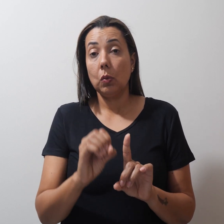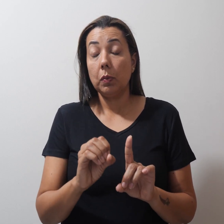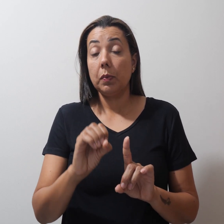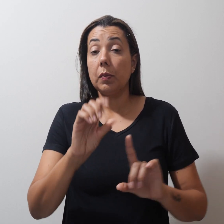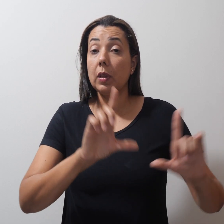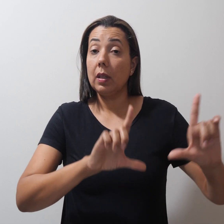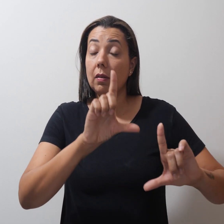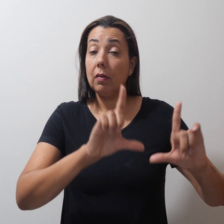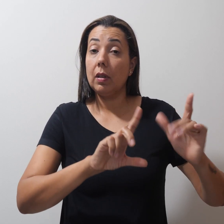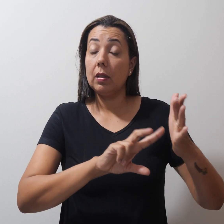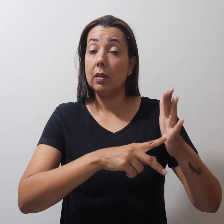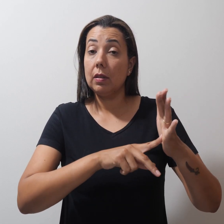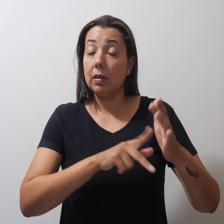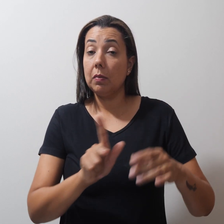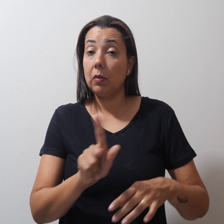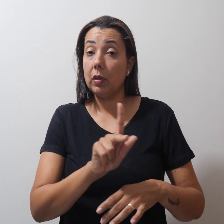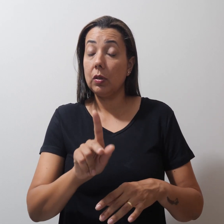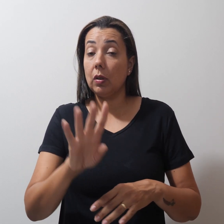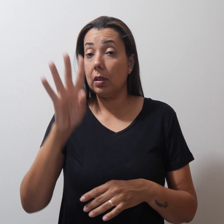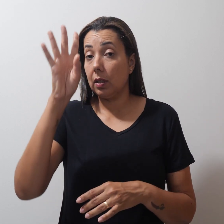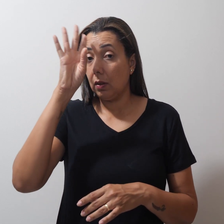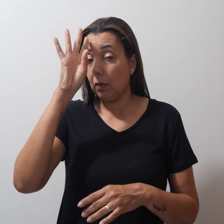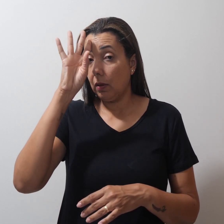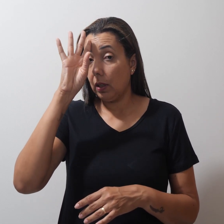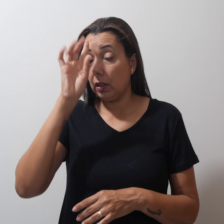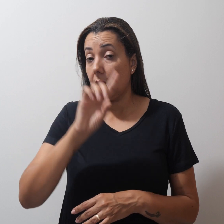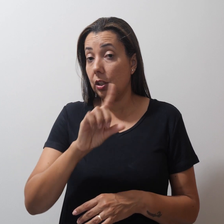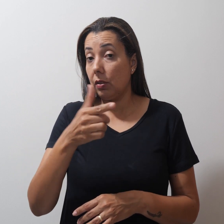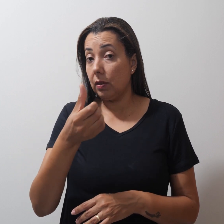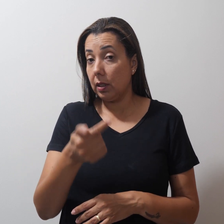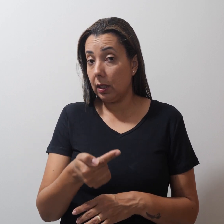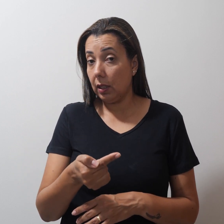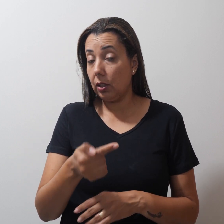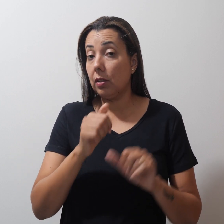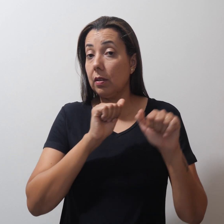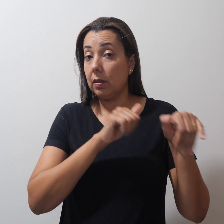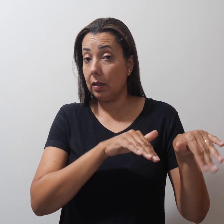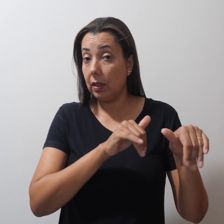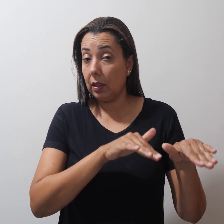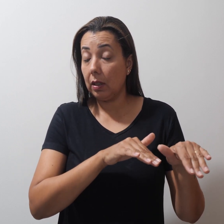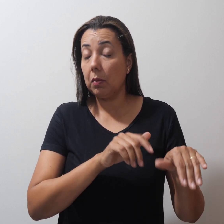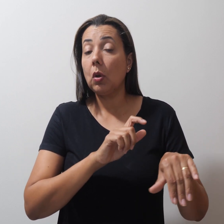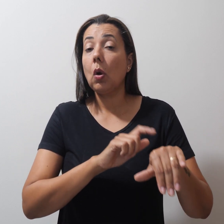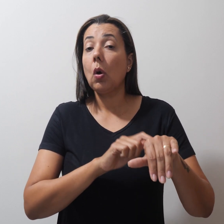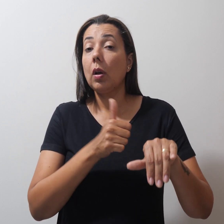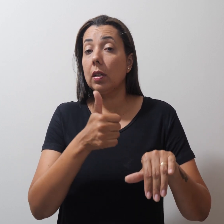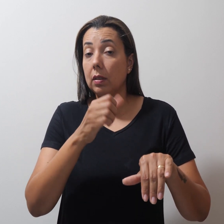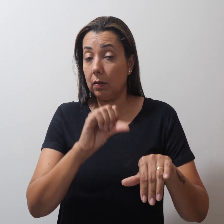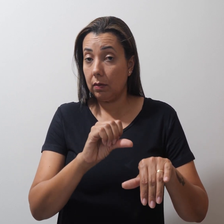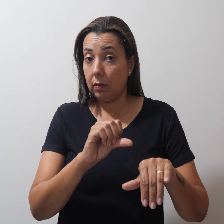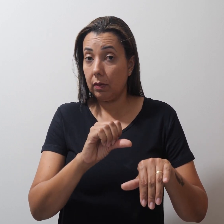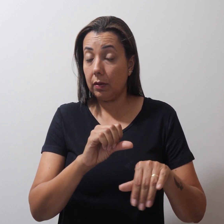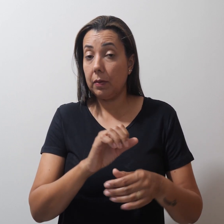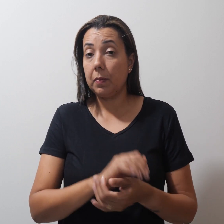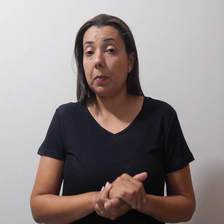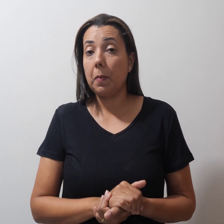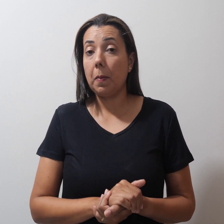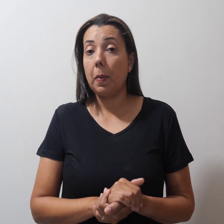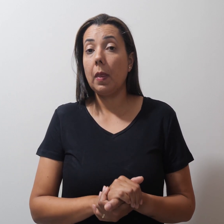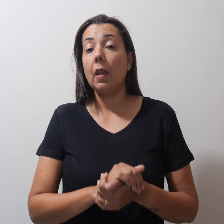Simpro vai ao ar na quarta-feira, 27 de setembro, às 19h, nas redes do